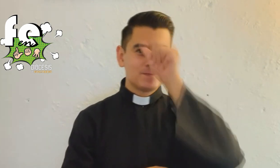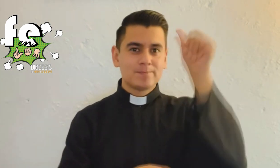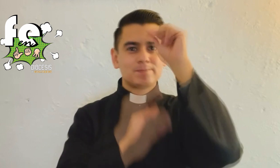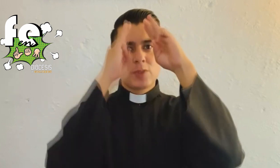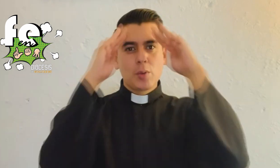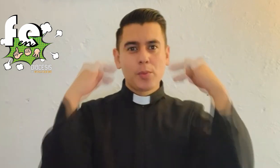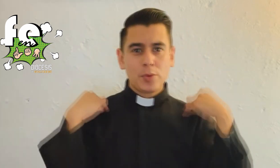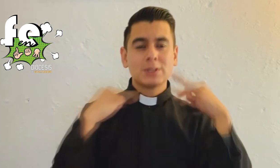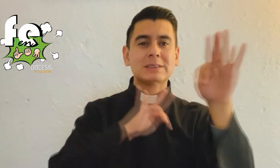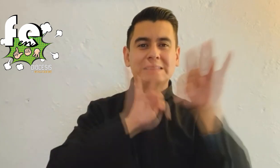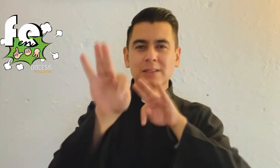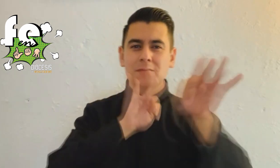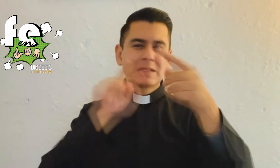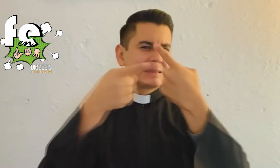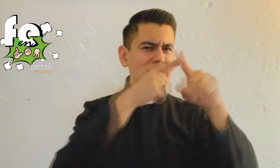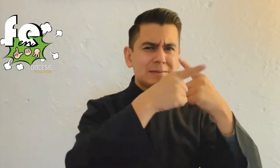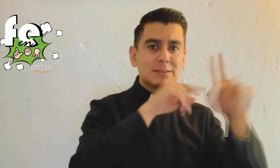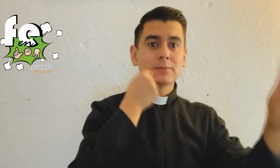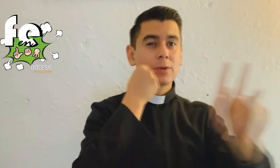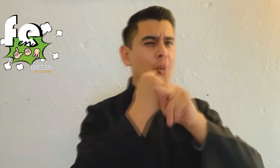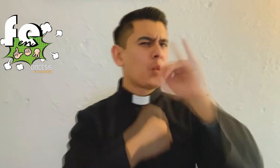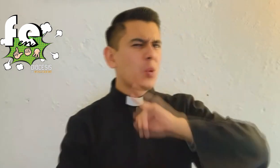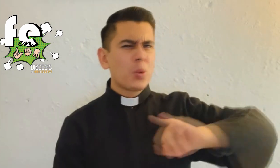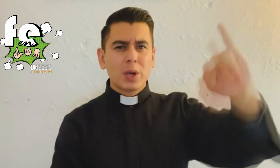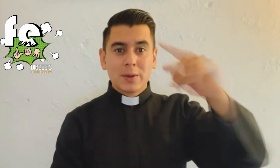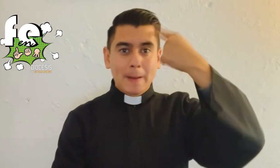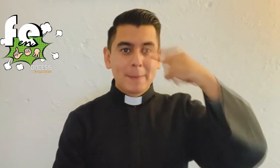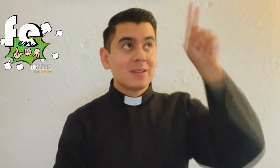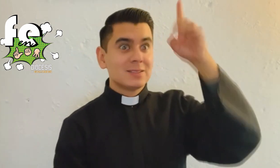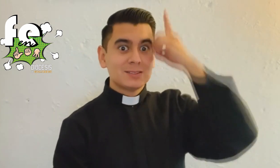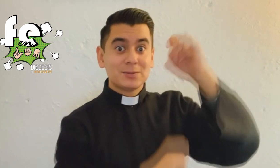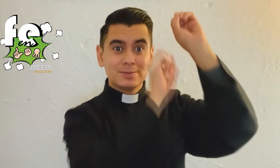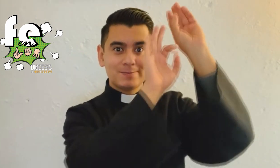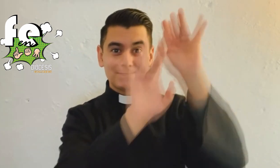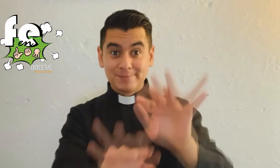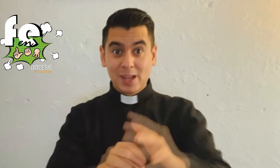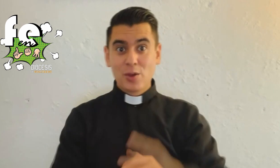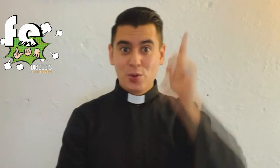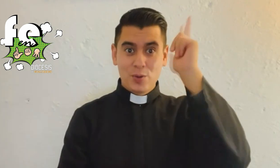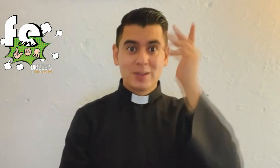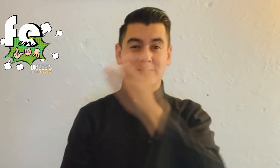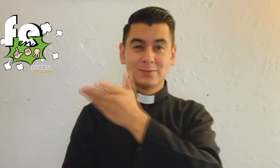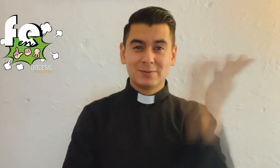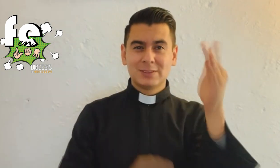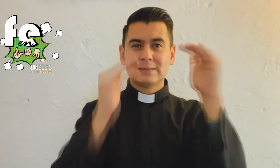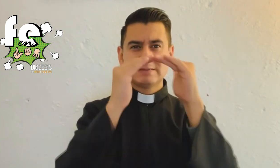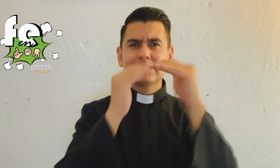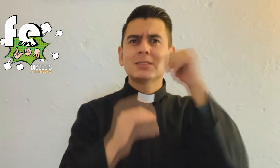aquellas personas que ofrecen su vida al servicio de la evangelización. Especialmente de los pueblos. Invitamos a todos